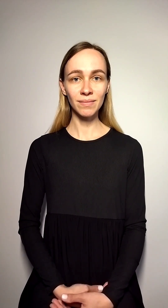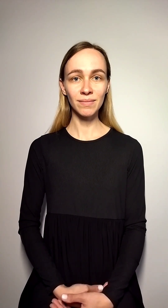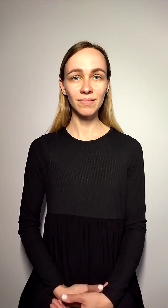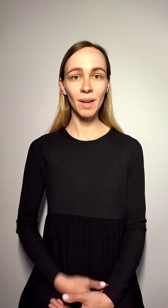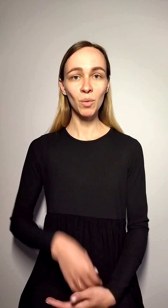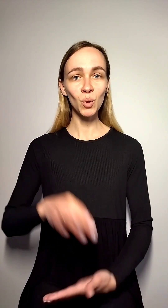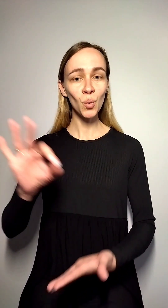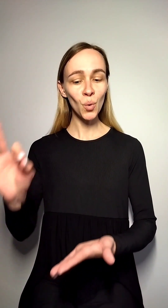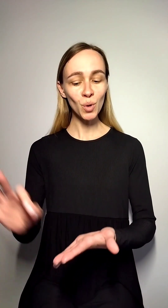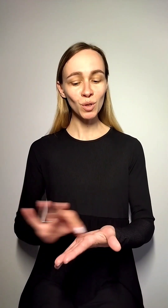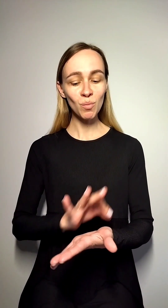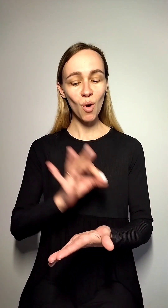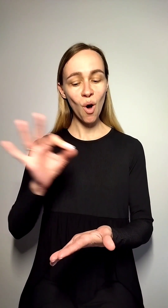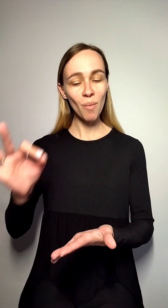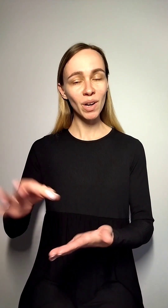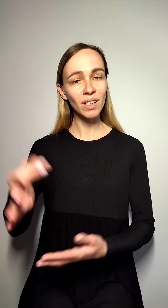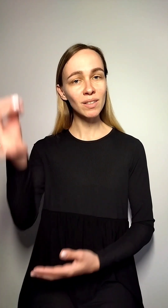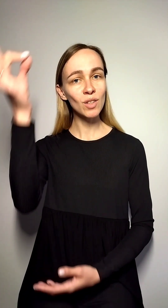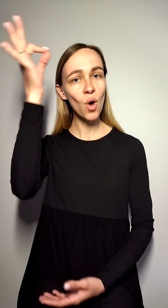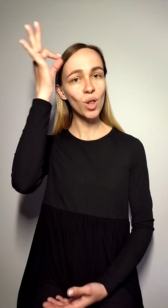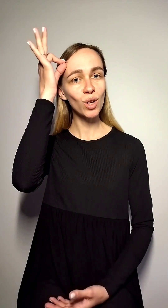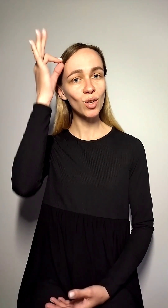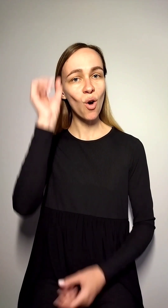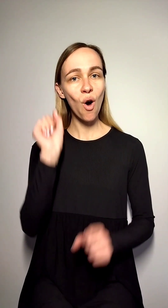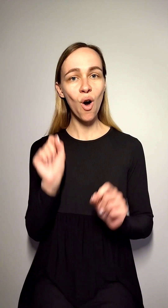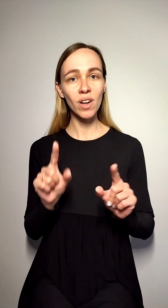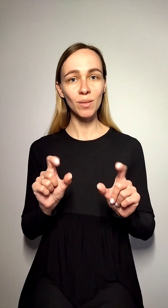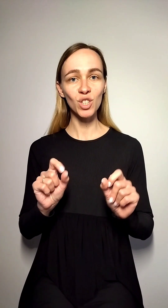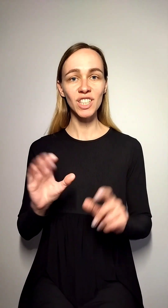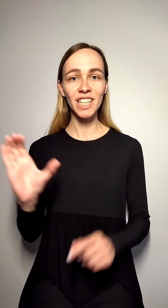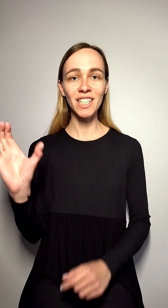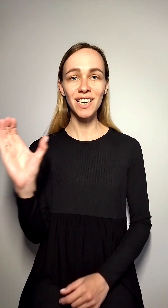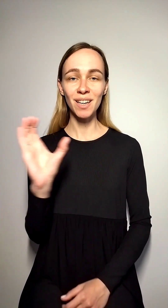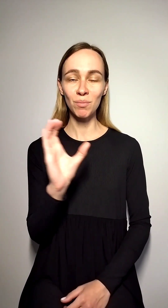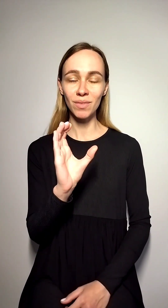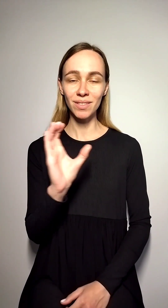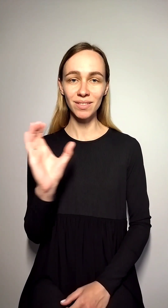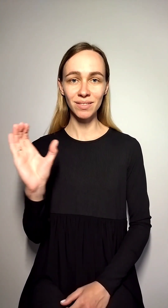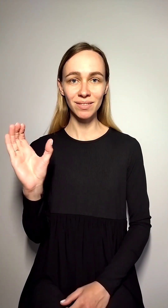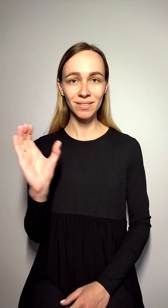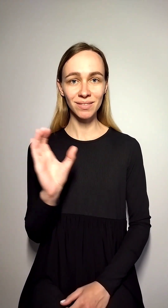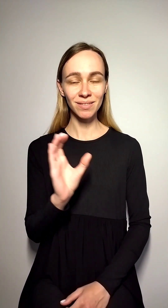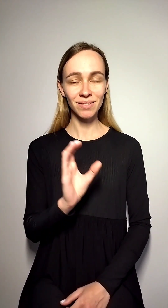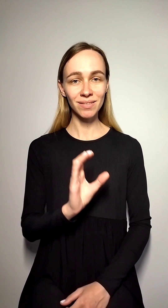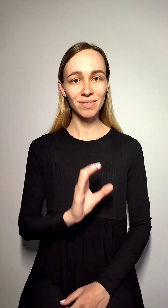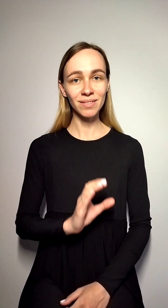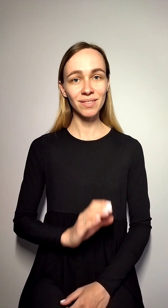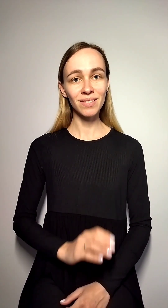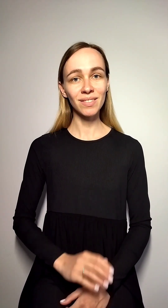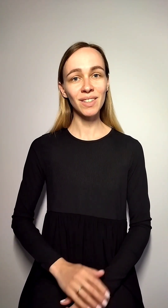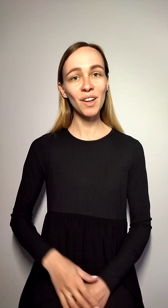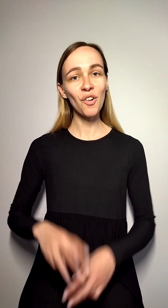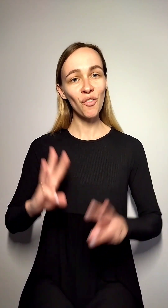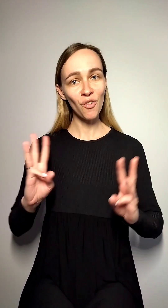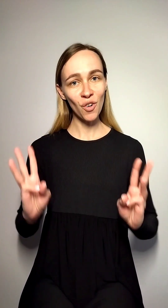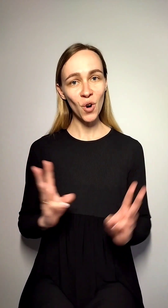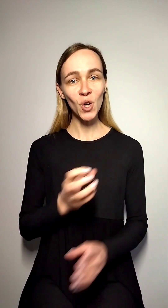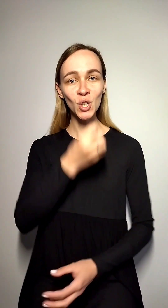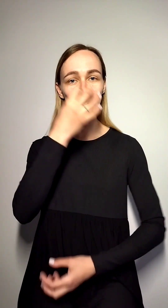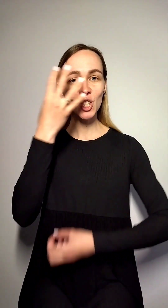Гаптую спомин золото По синім вогонь жоржин